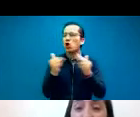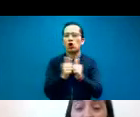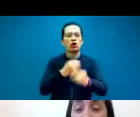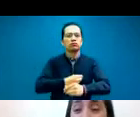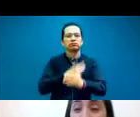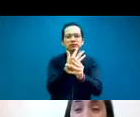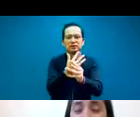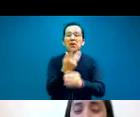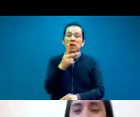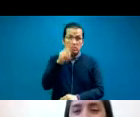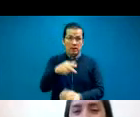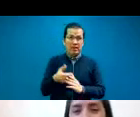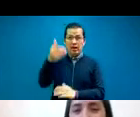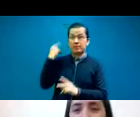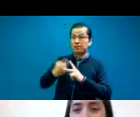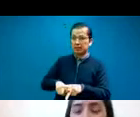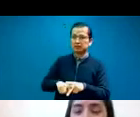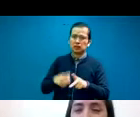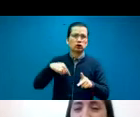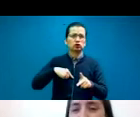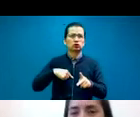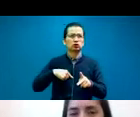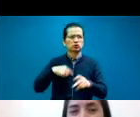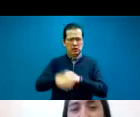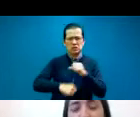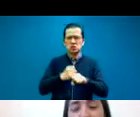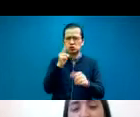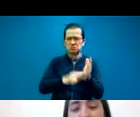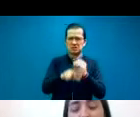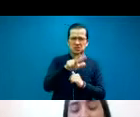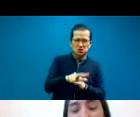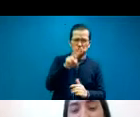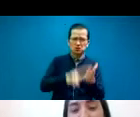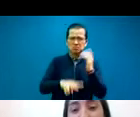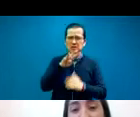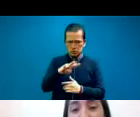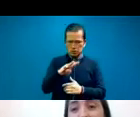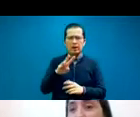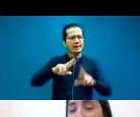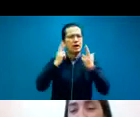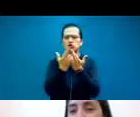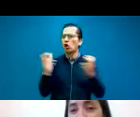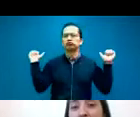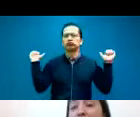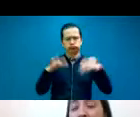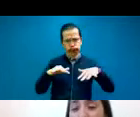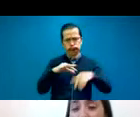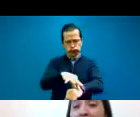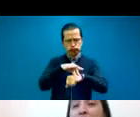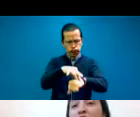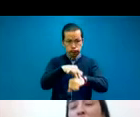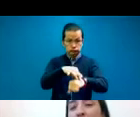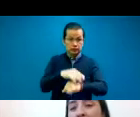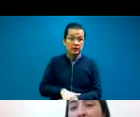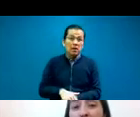encuentros presenciales en el 2018, en el 2019, y eso implicó también